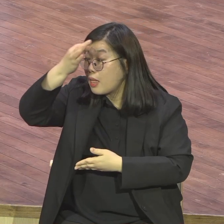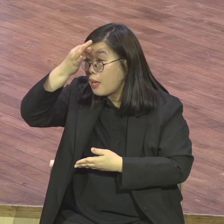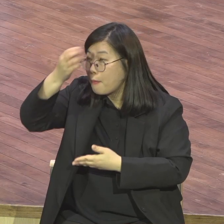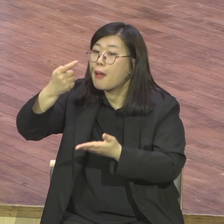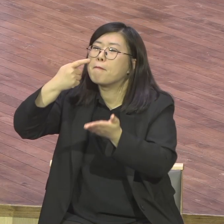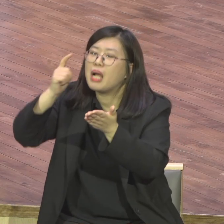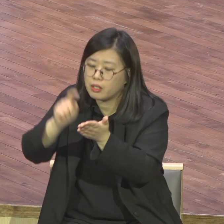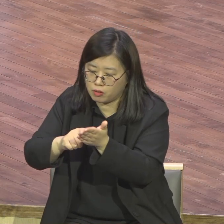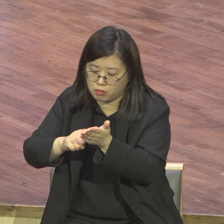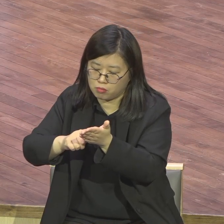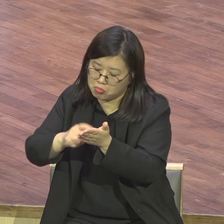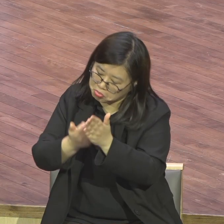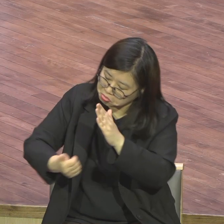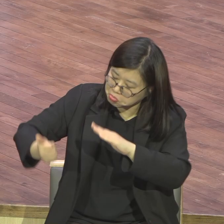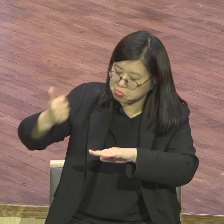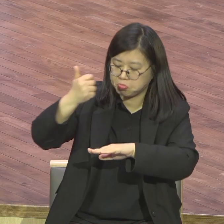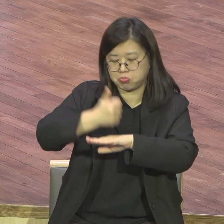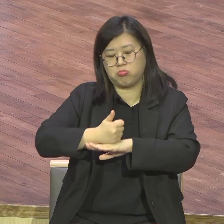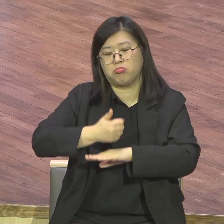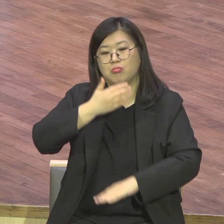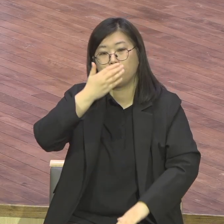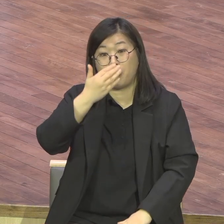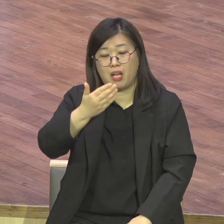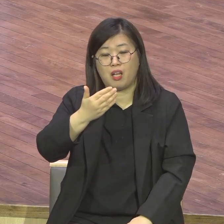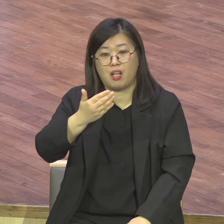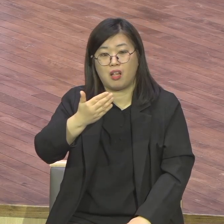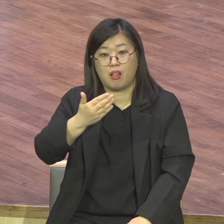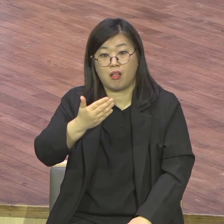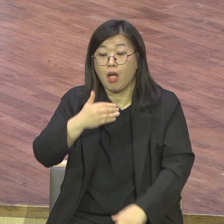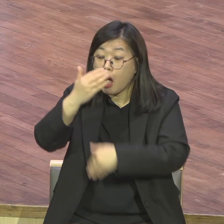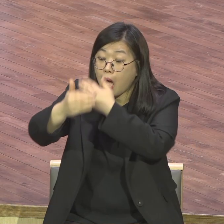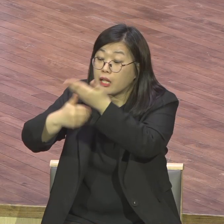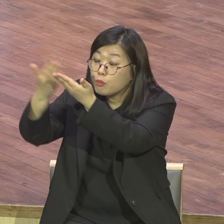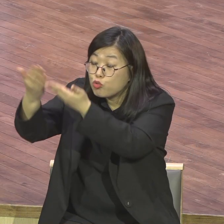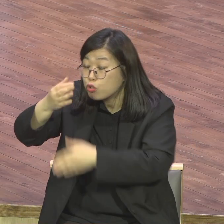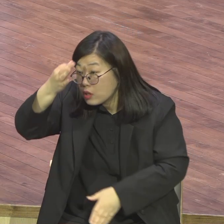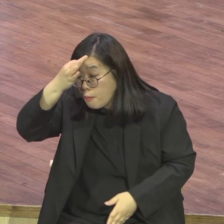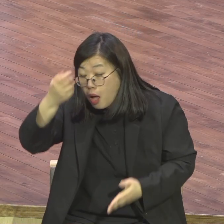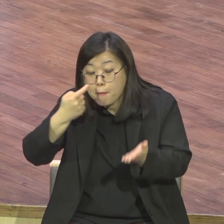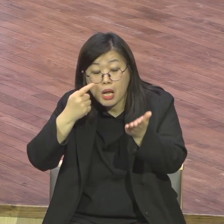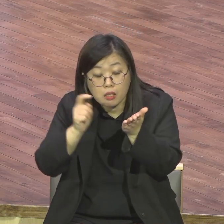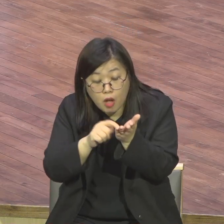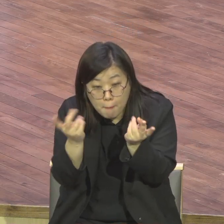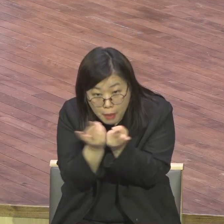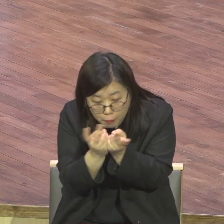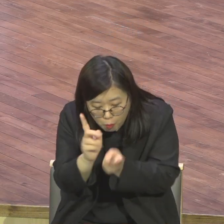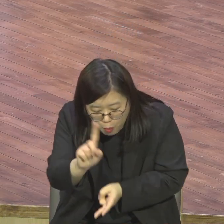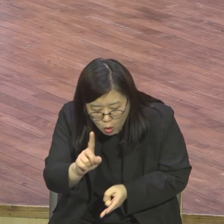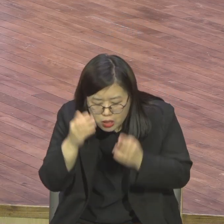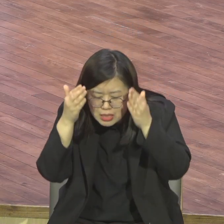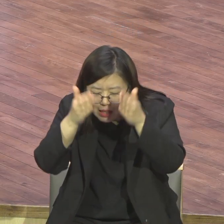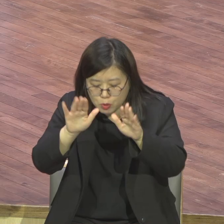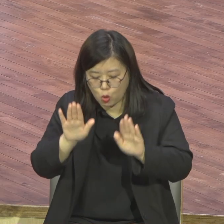사모늘을 집중하세요 올인하세요 대강하면 절대 없습니다 대강 공부도 대강하는 놈들은